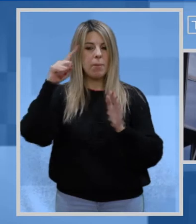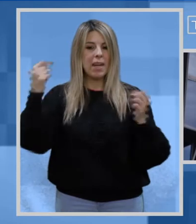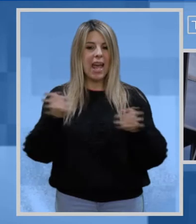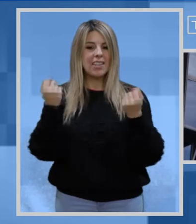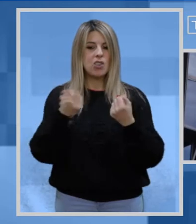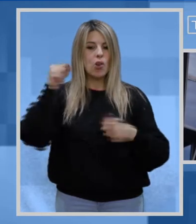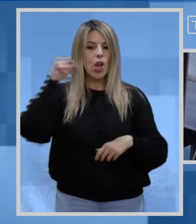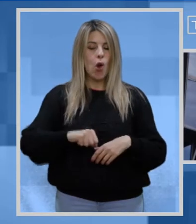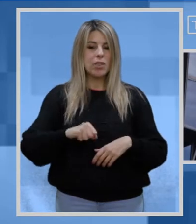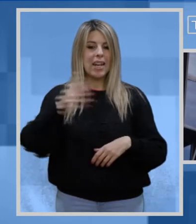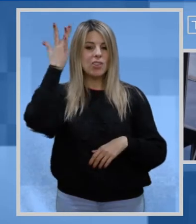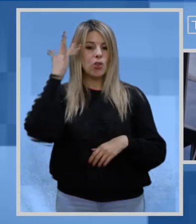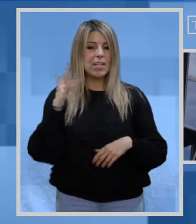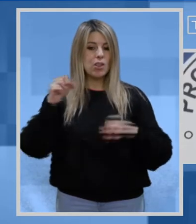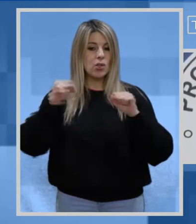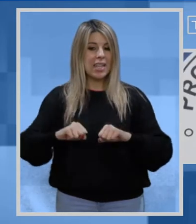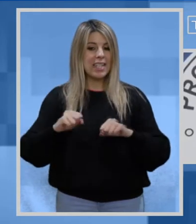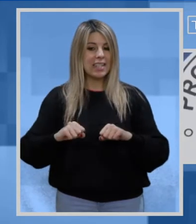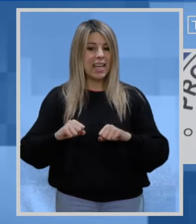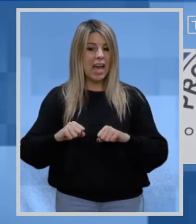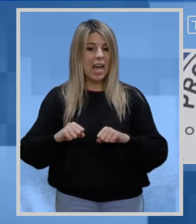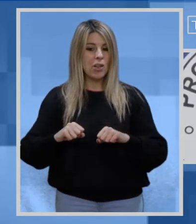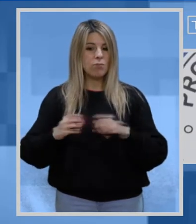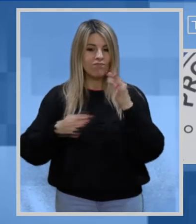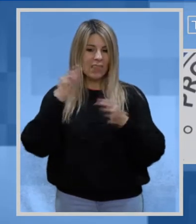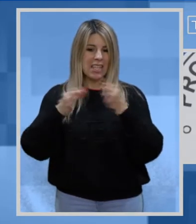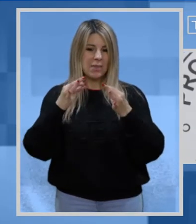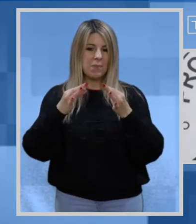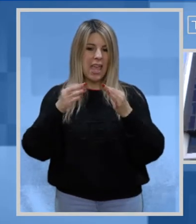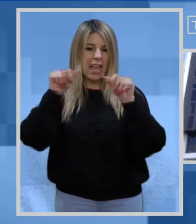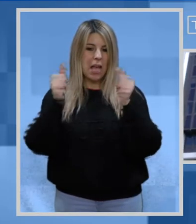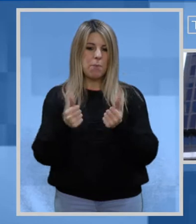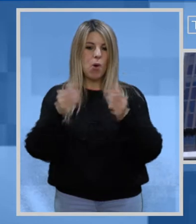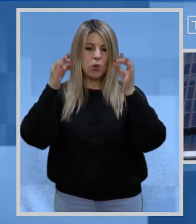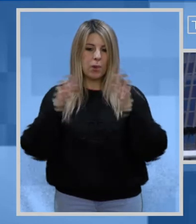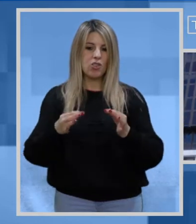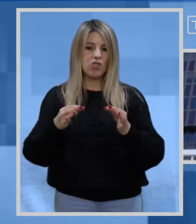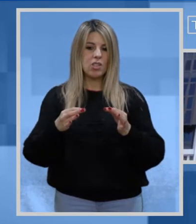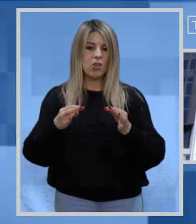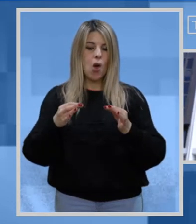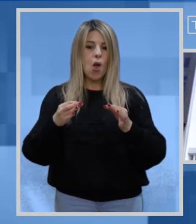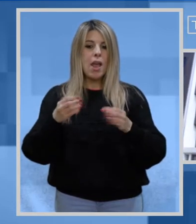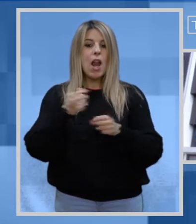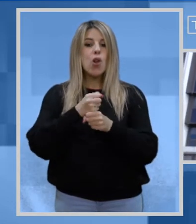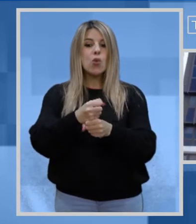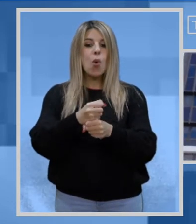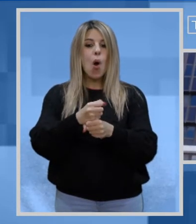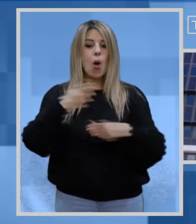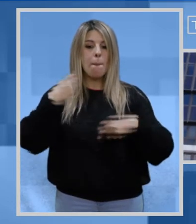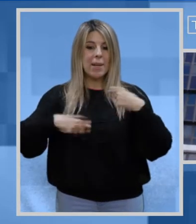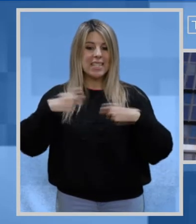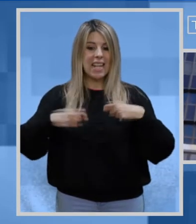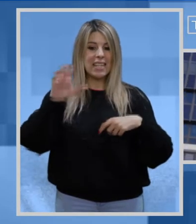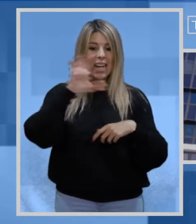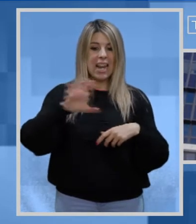relativo ad azioni di contrasto del rischio sanitario e che definisce in modo più preciso il ruolo del Presidente della